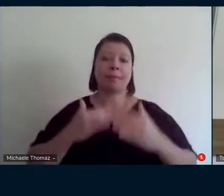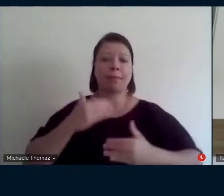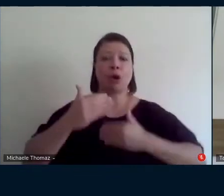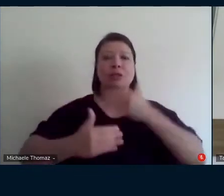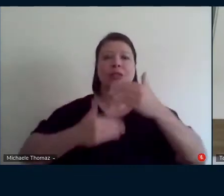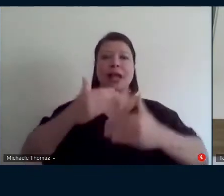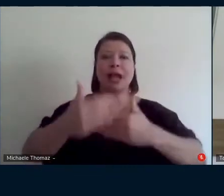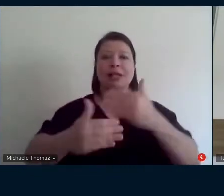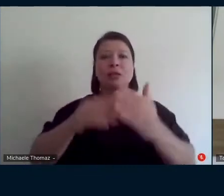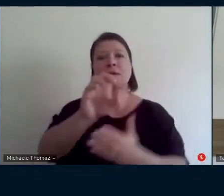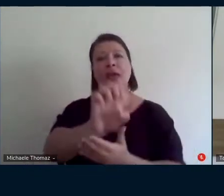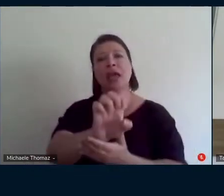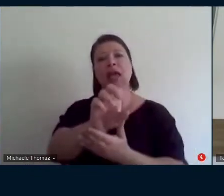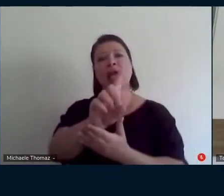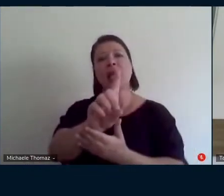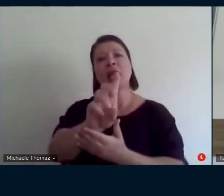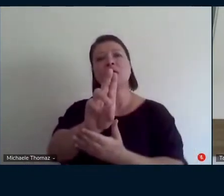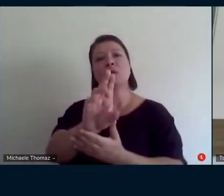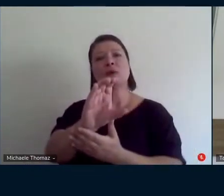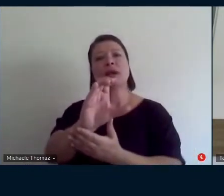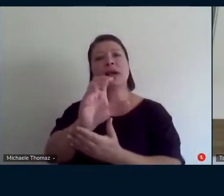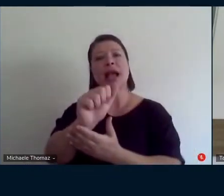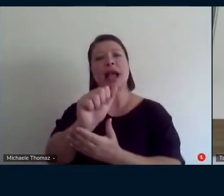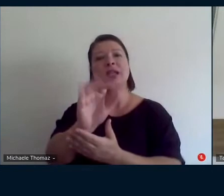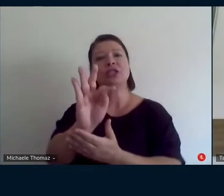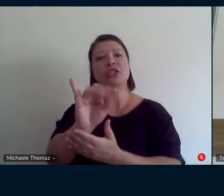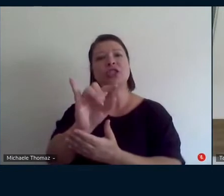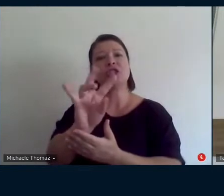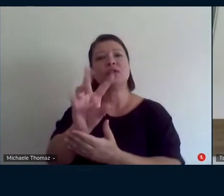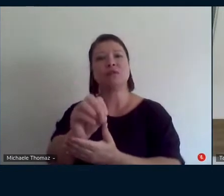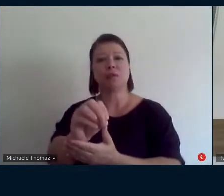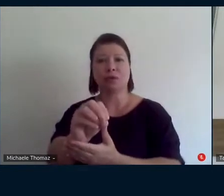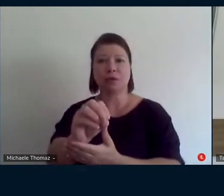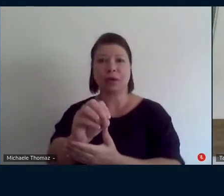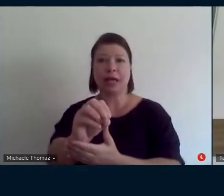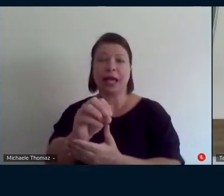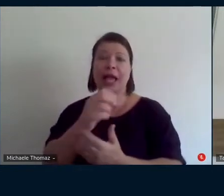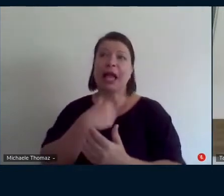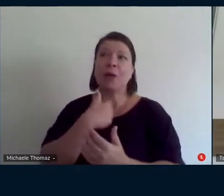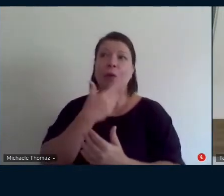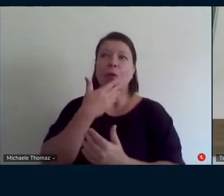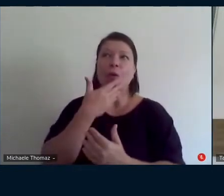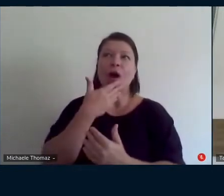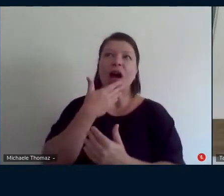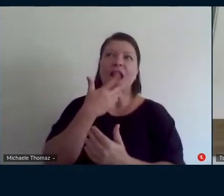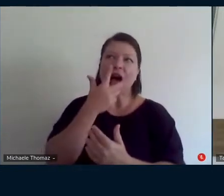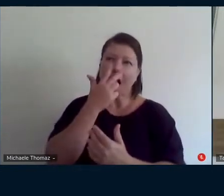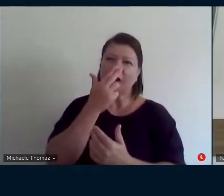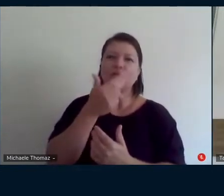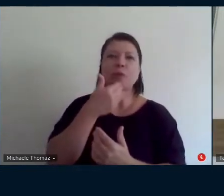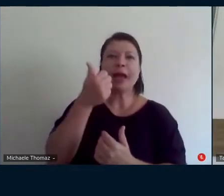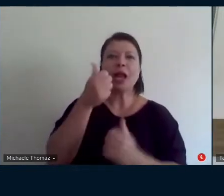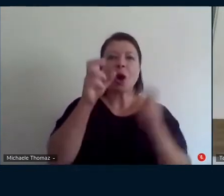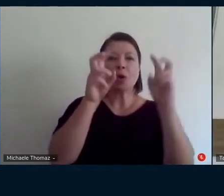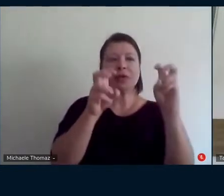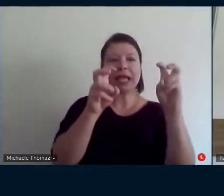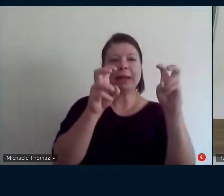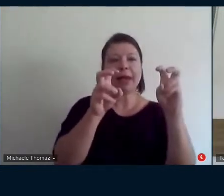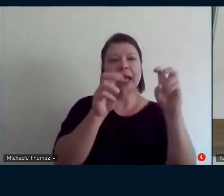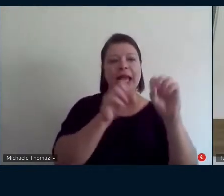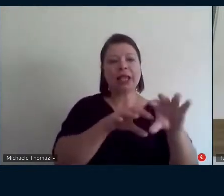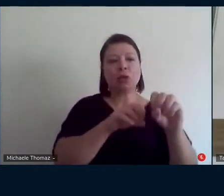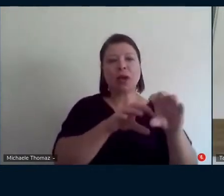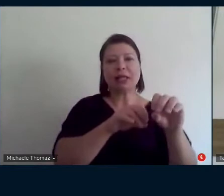trocar educação no título por processos educativos porque é um conceito que você aciona e é da sua